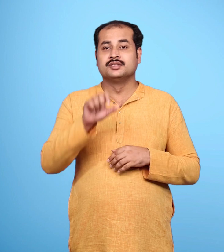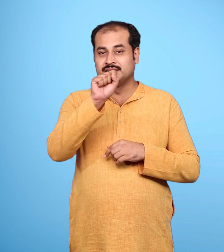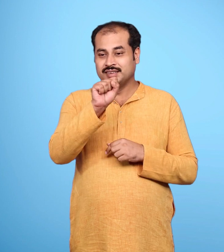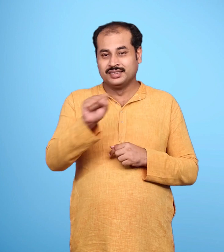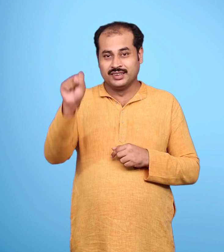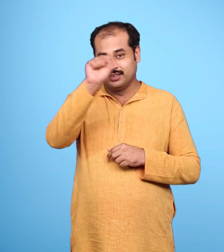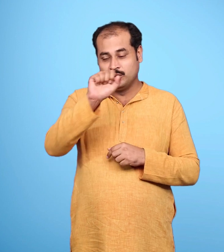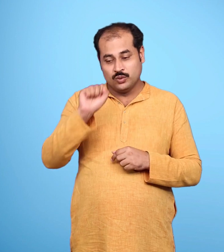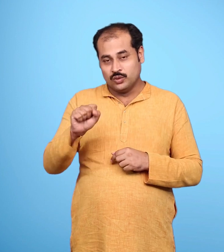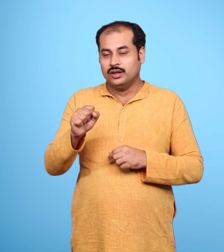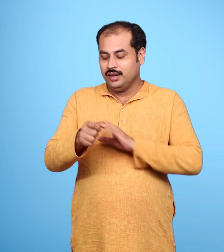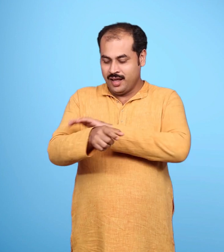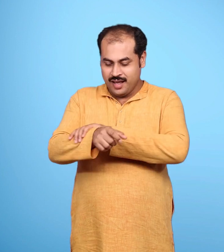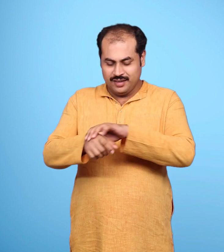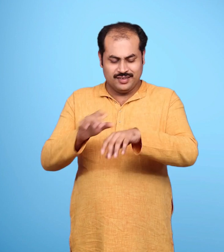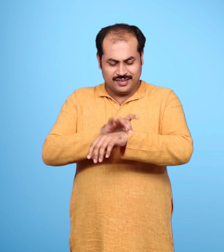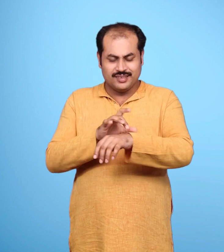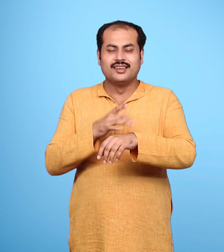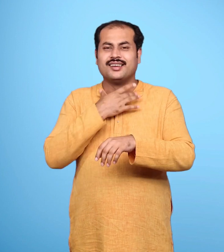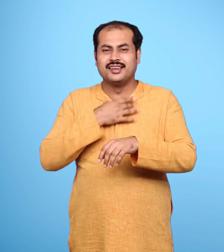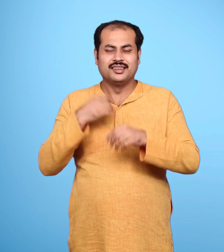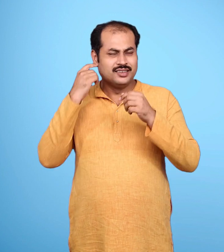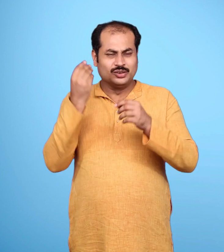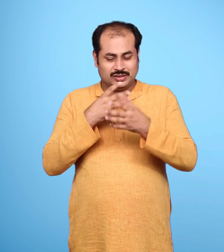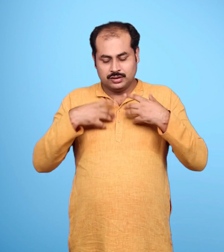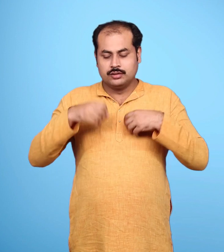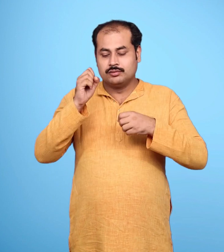उन्होंने अपने आभूशन उतार कर फेंकना प्रारंब कर दिया